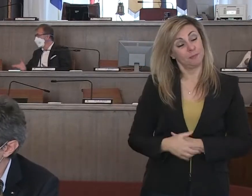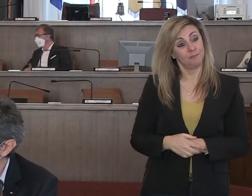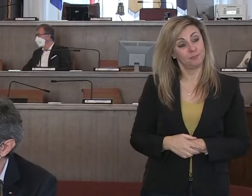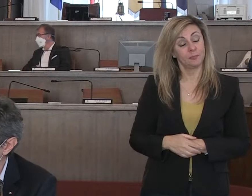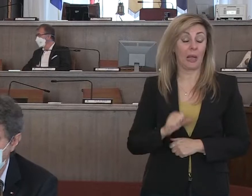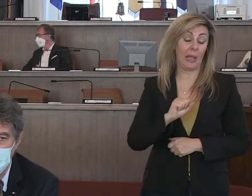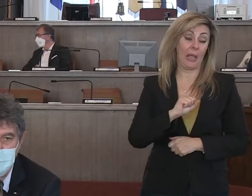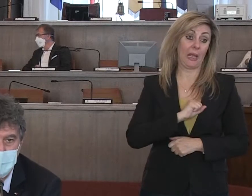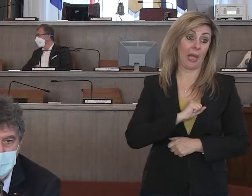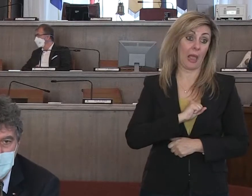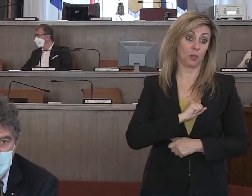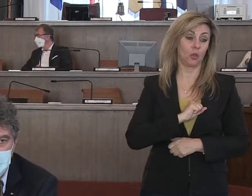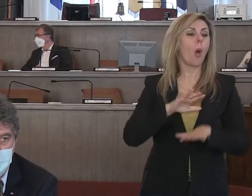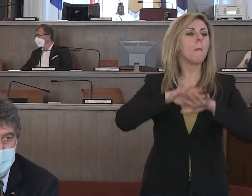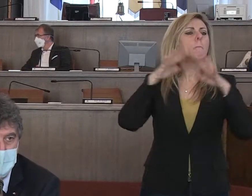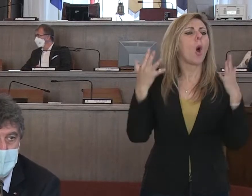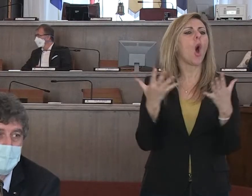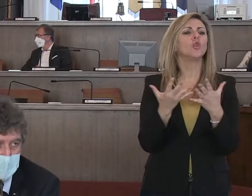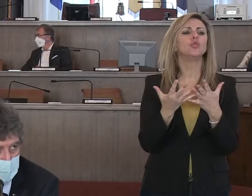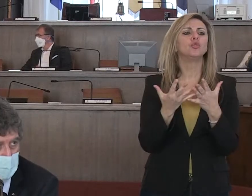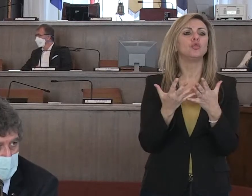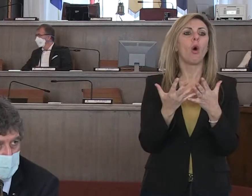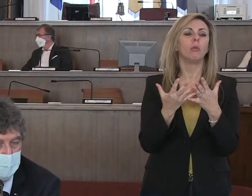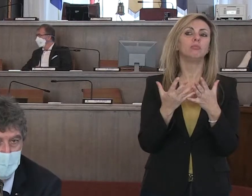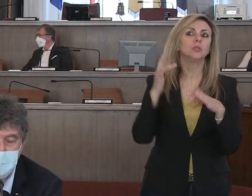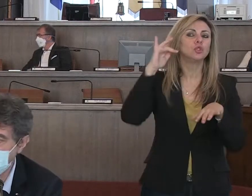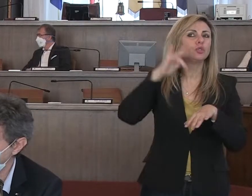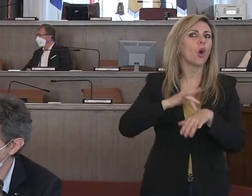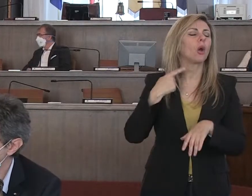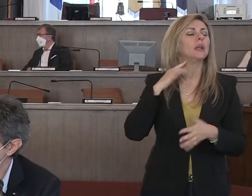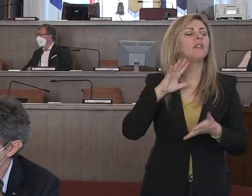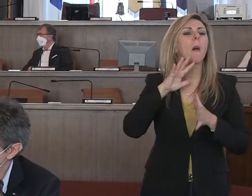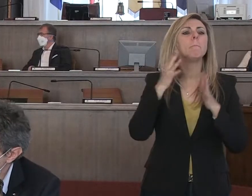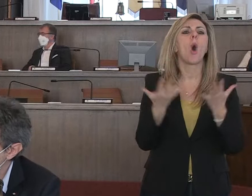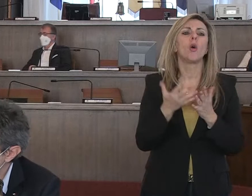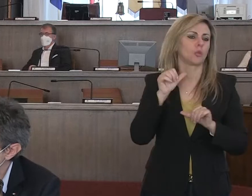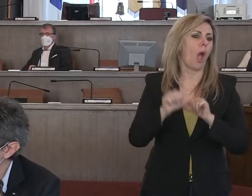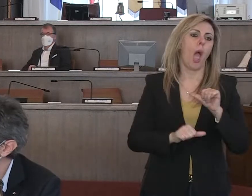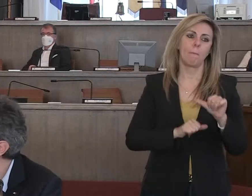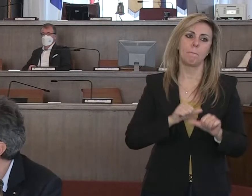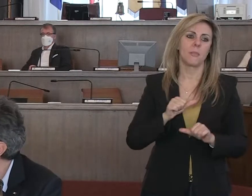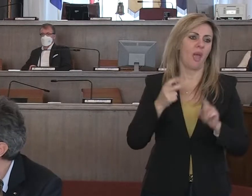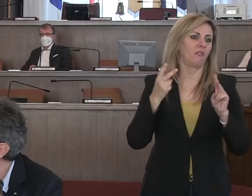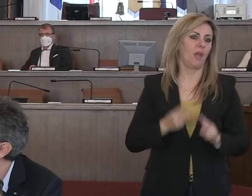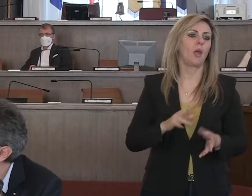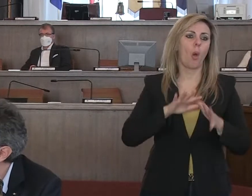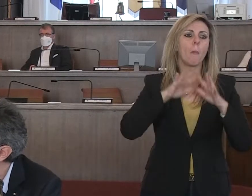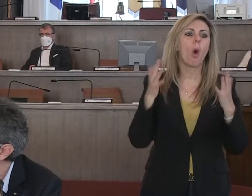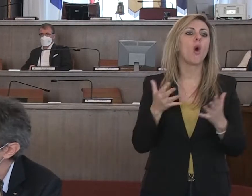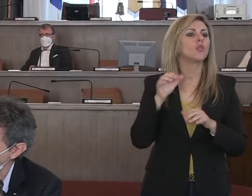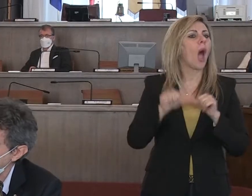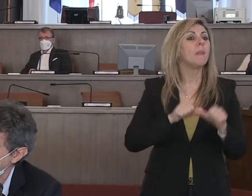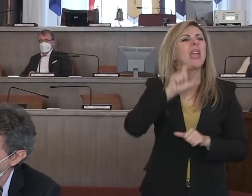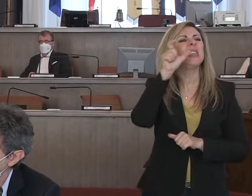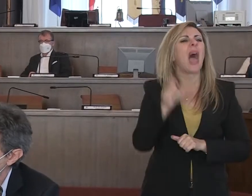flaggello che ha colpito il mondo intero cambierà il mondo profondamente, spero che cambi anche il modo dell'Italia